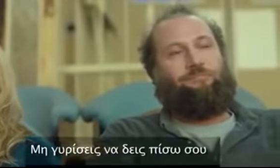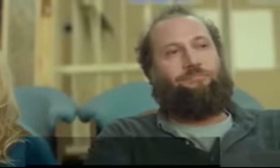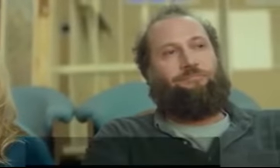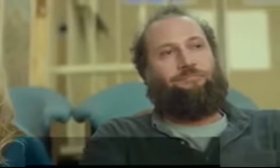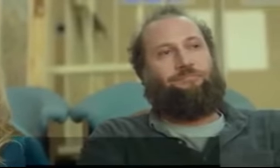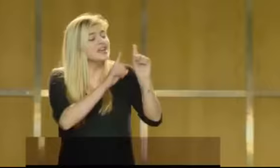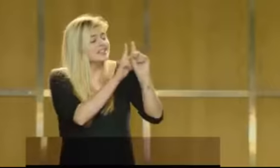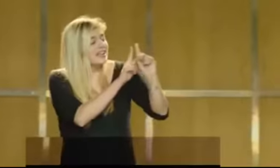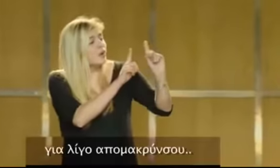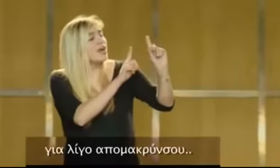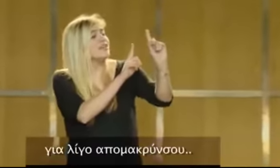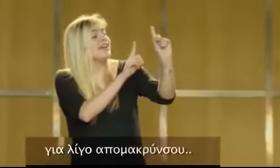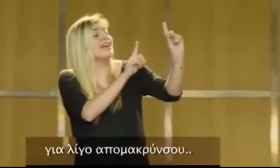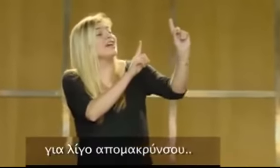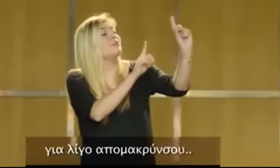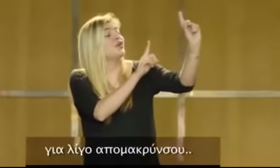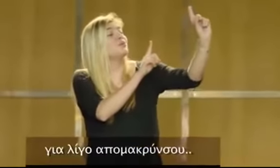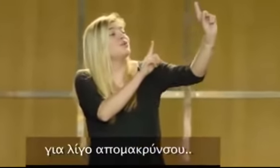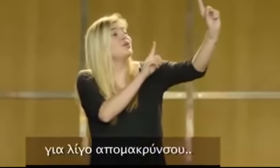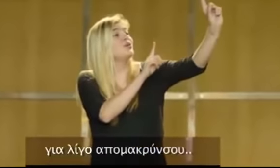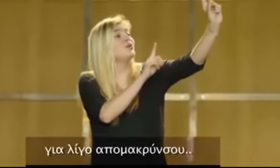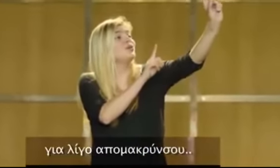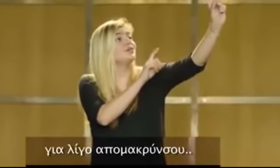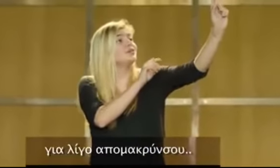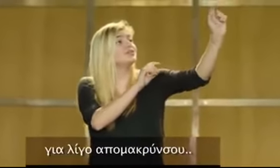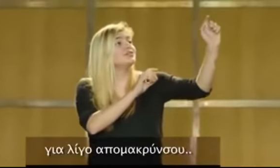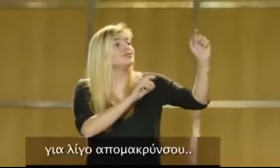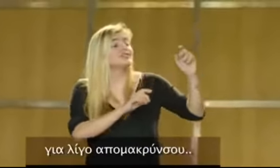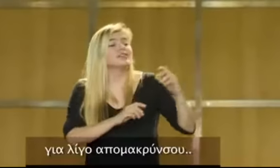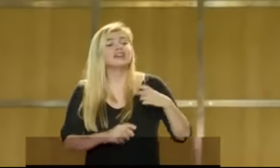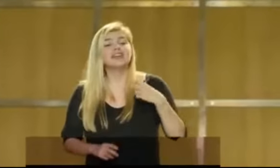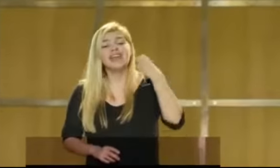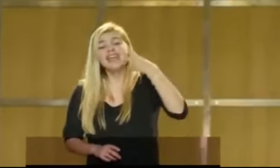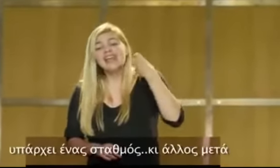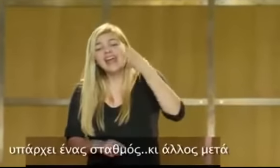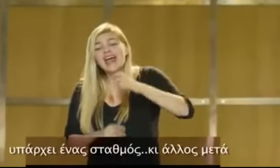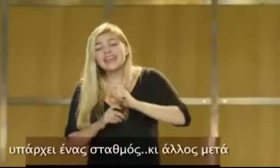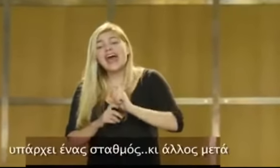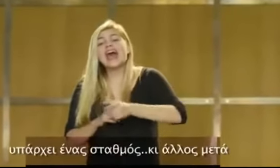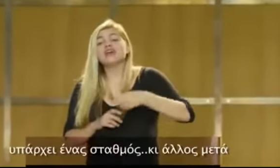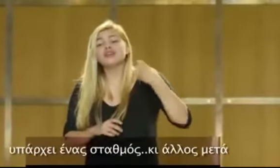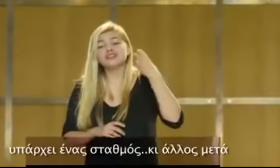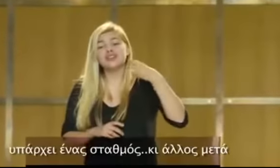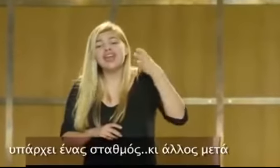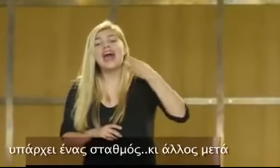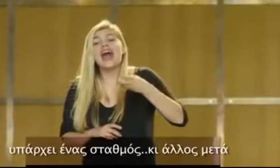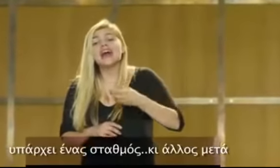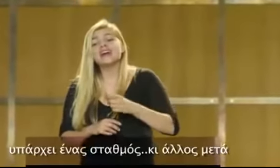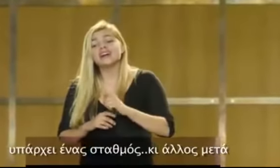S'éloigner un peu plus Il y a la gare Une autre gare